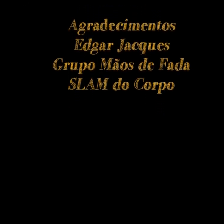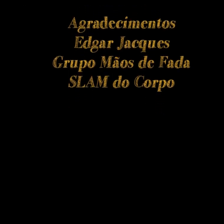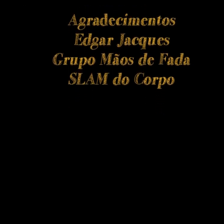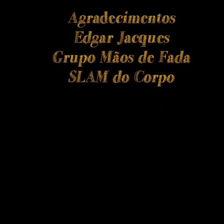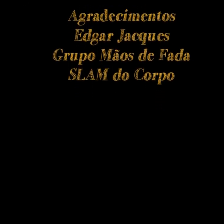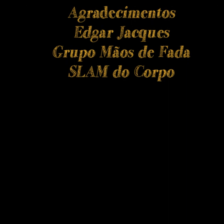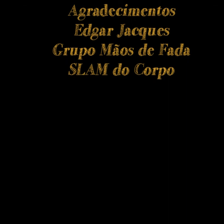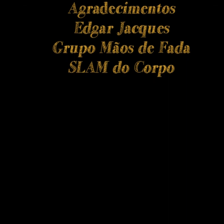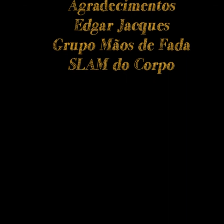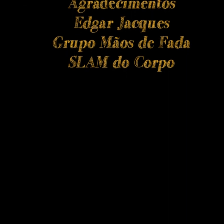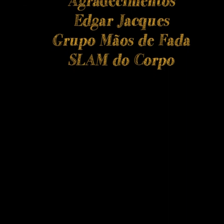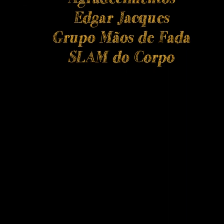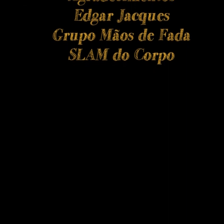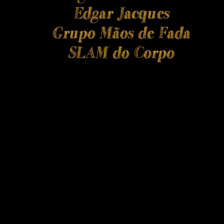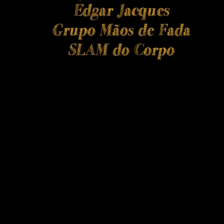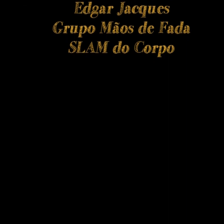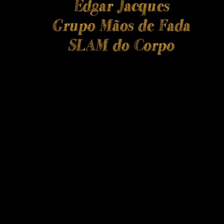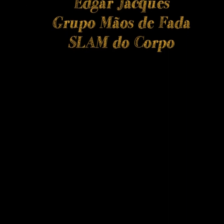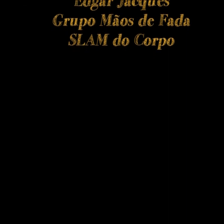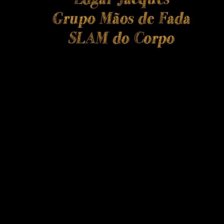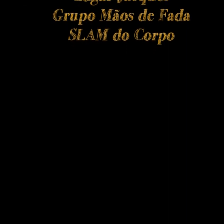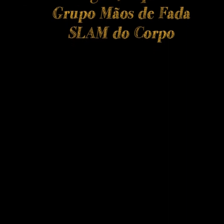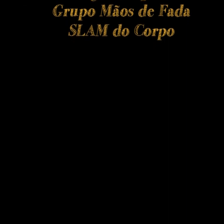Mãos de Fada Slã do Corpo